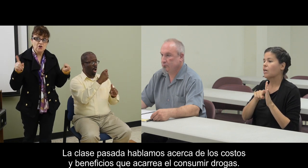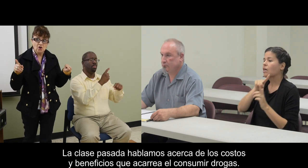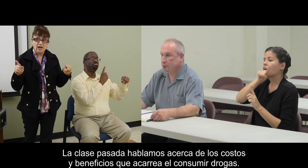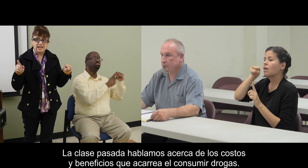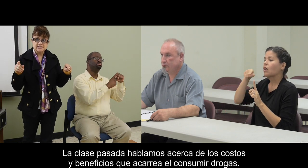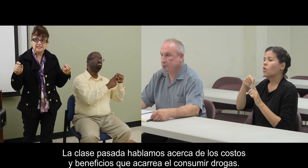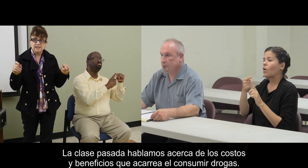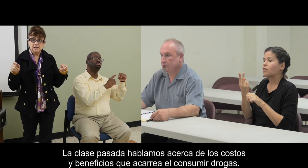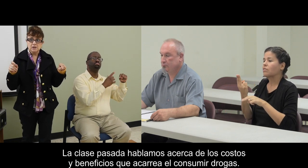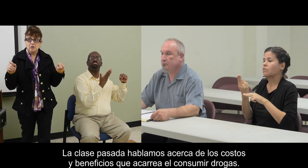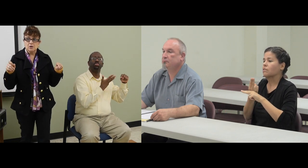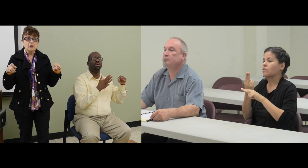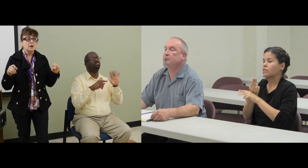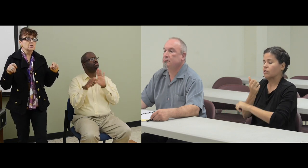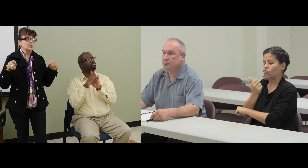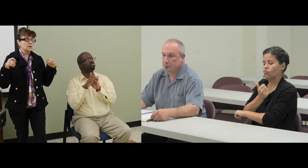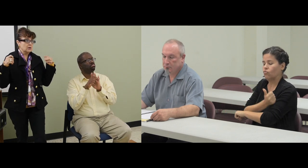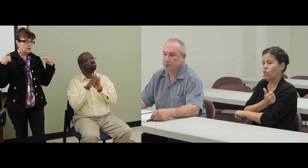drogas.